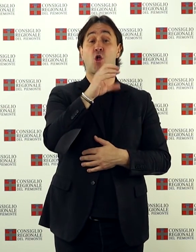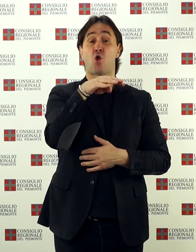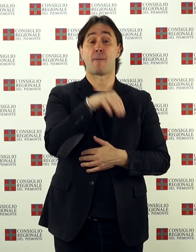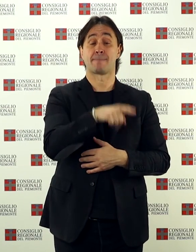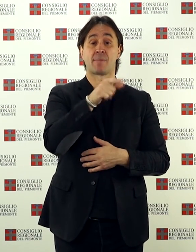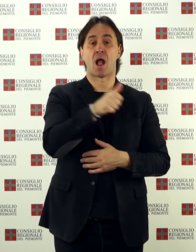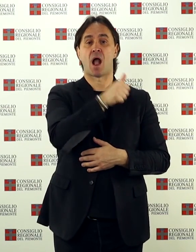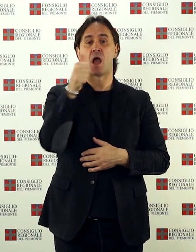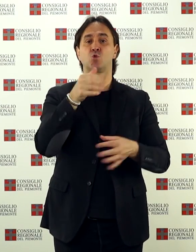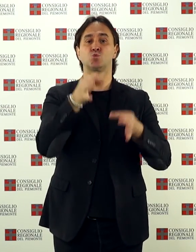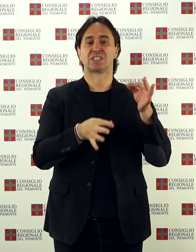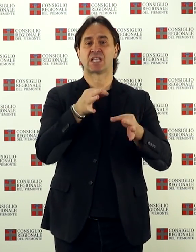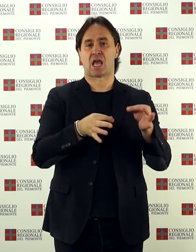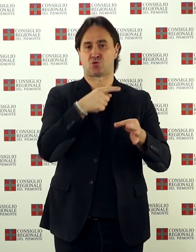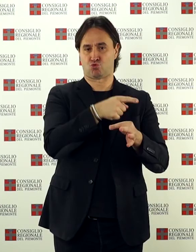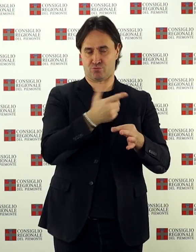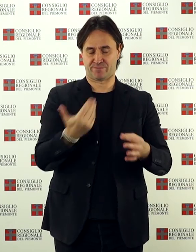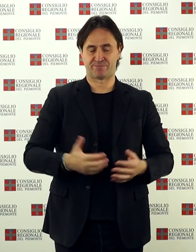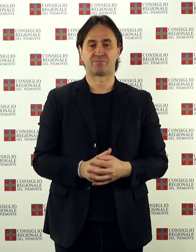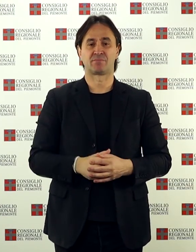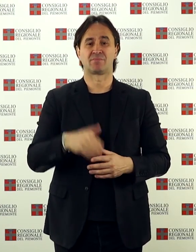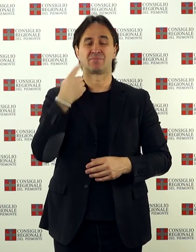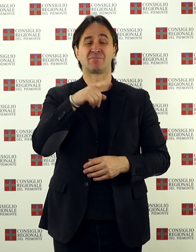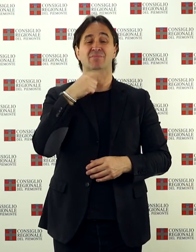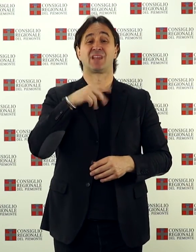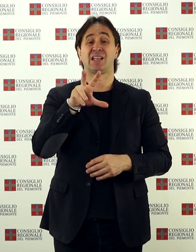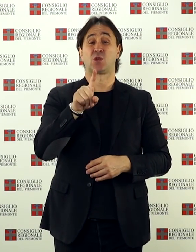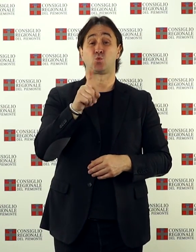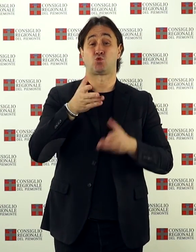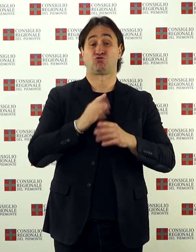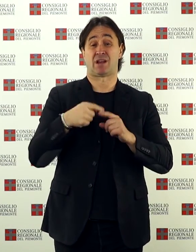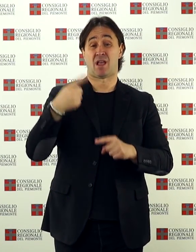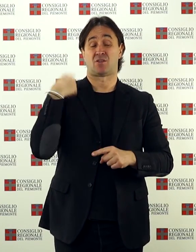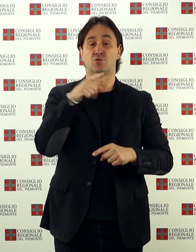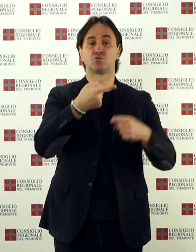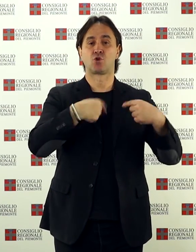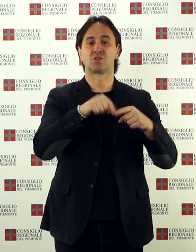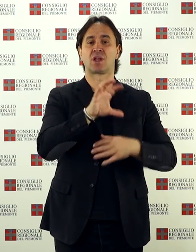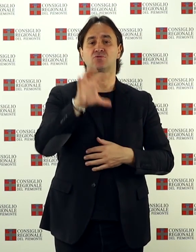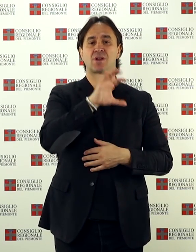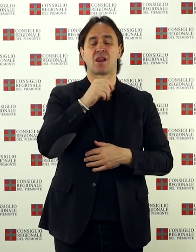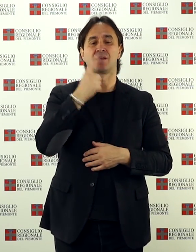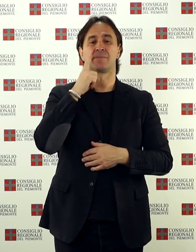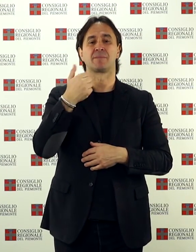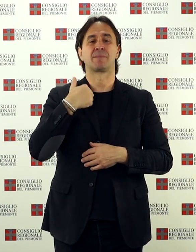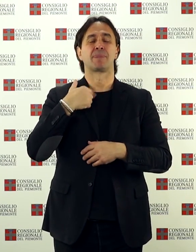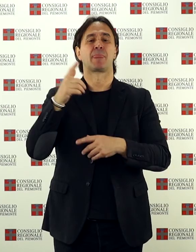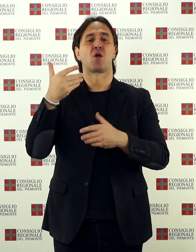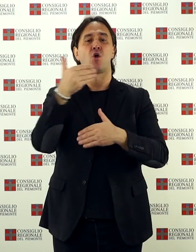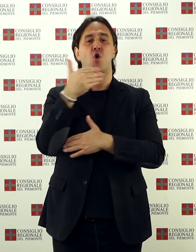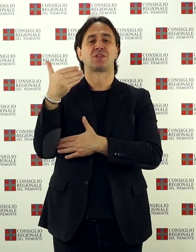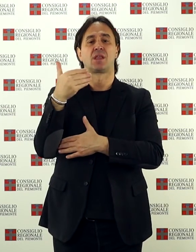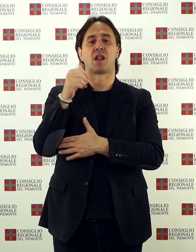'inaugurazione dell'anno giudiziario. In apertura della seduta del 31 gennaio il Consiglio regionale ha commemorato le vittime della